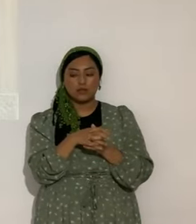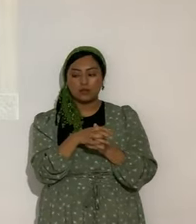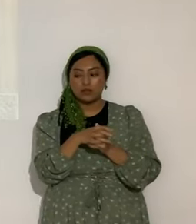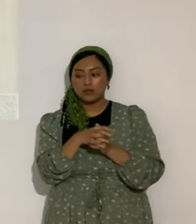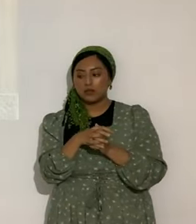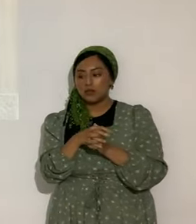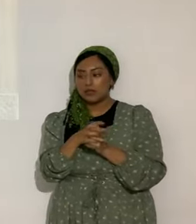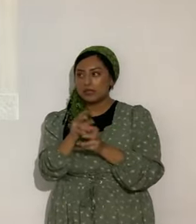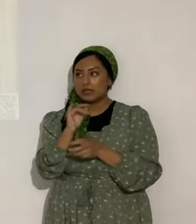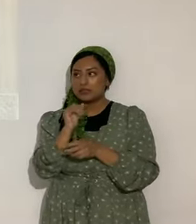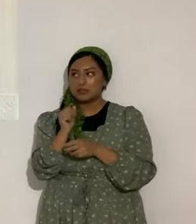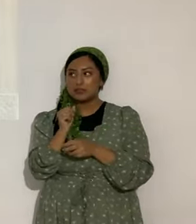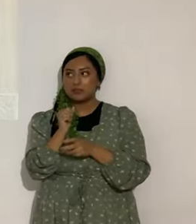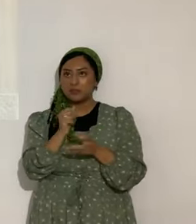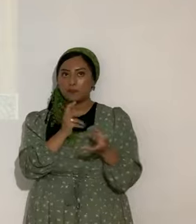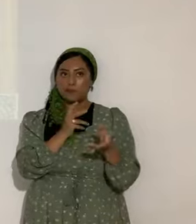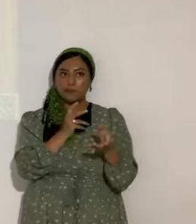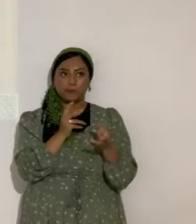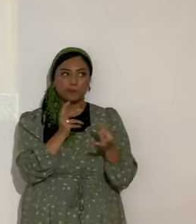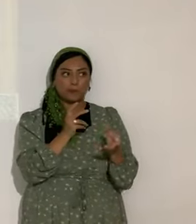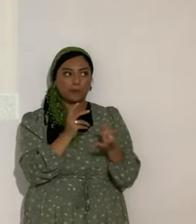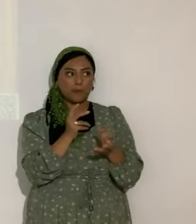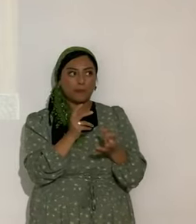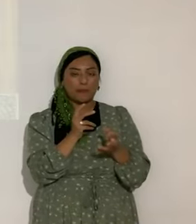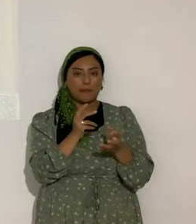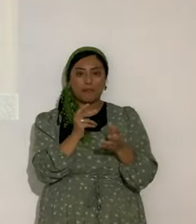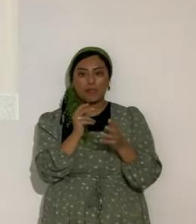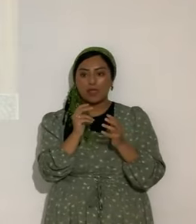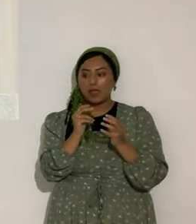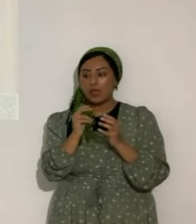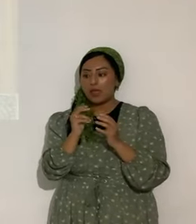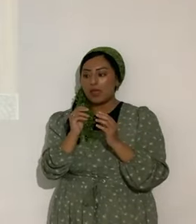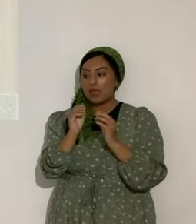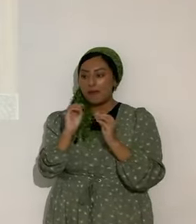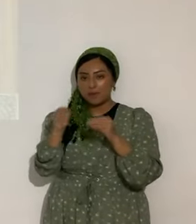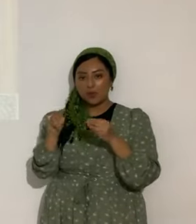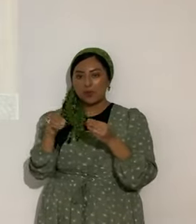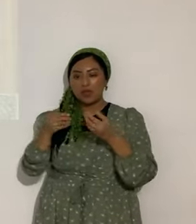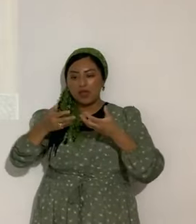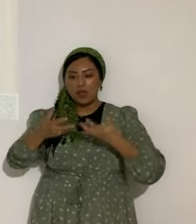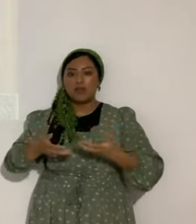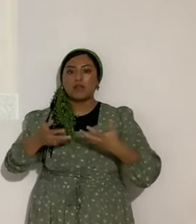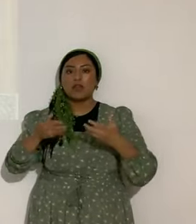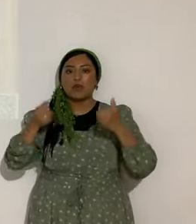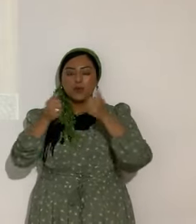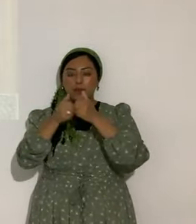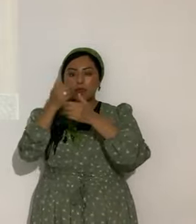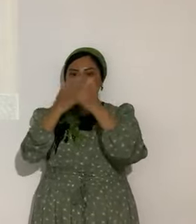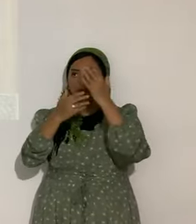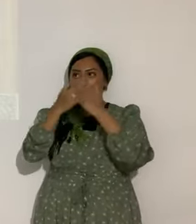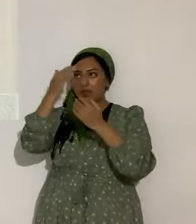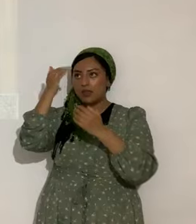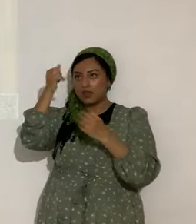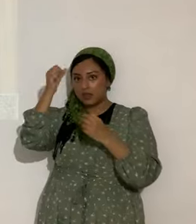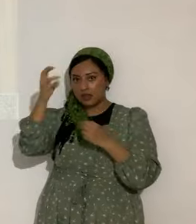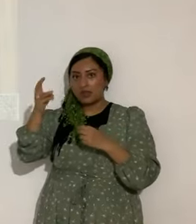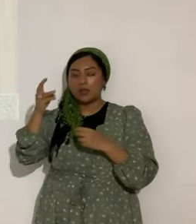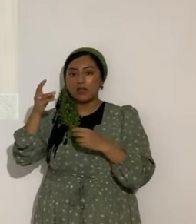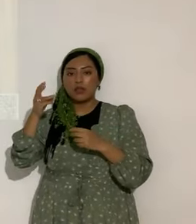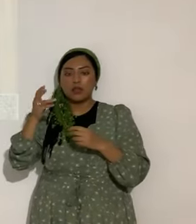Es. El poner las. Las cargas. las manos de Yahshua. Entonces. Todas las cargas. las manos. La ansiedad. Como